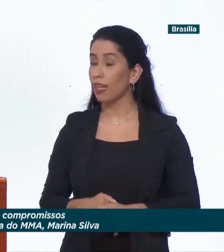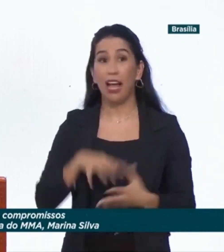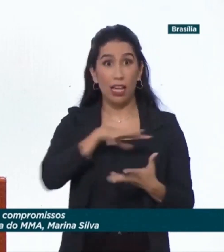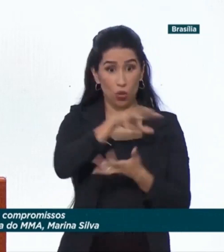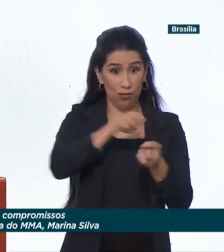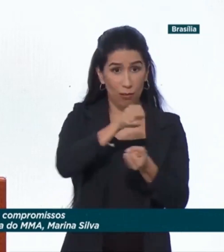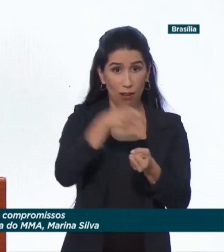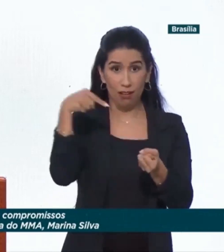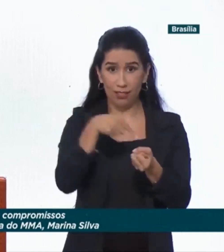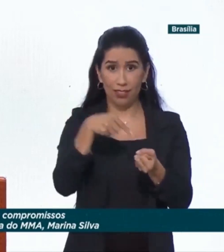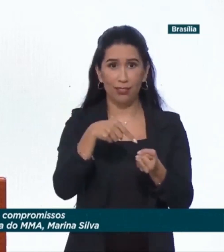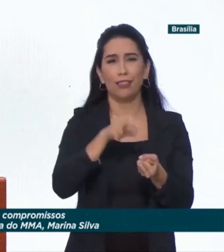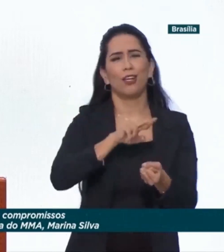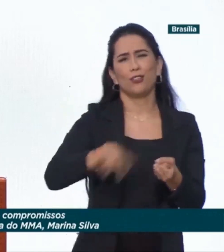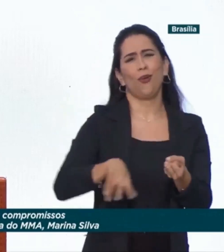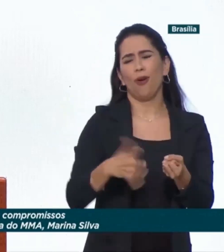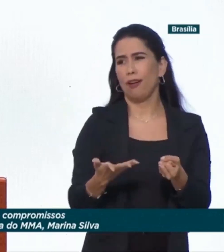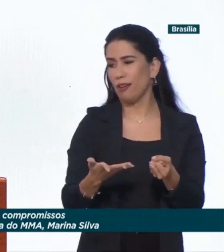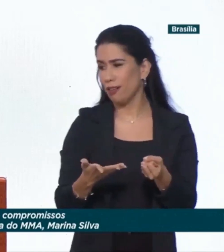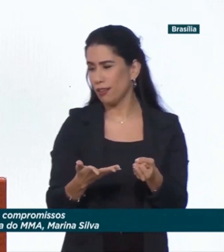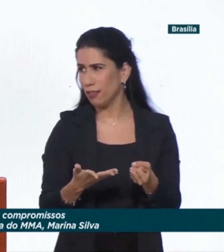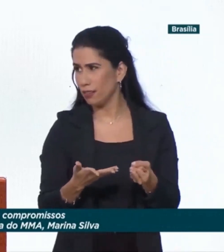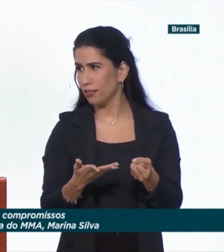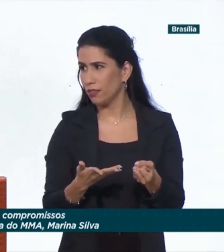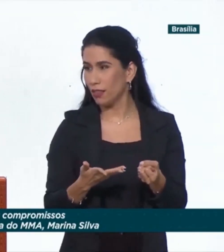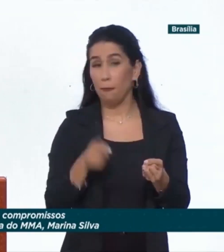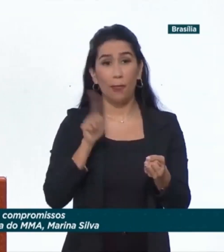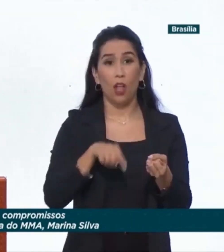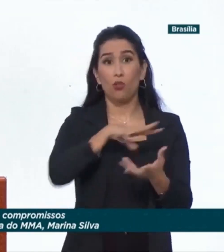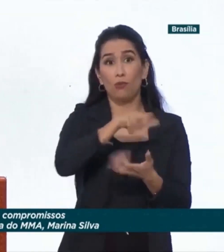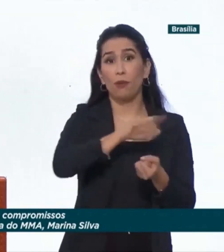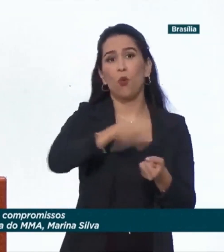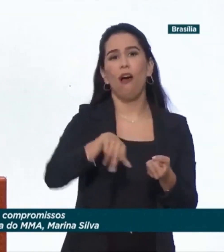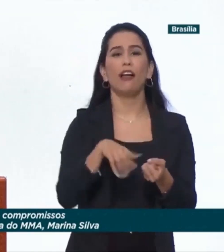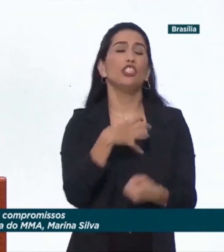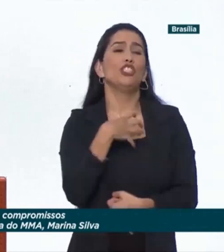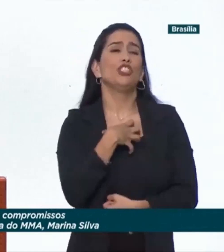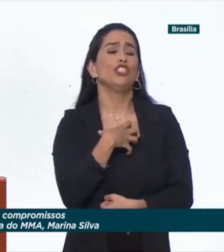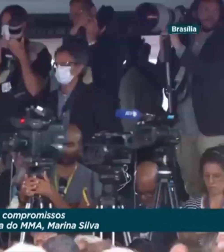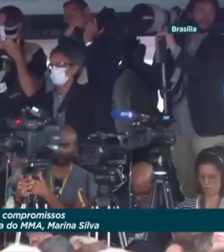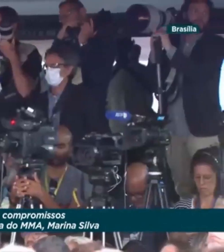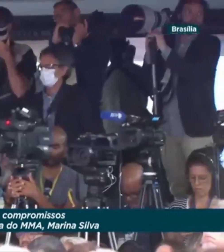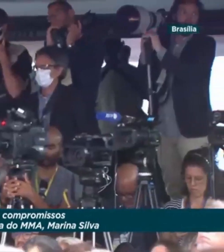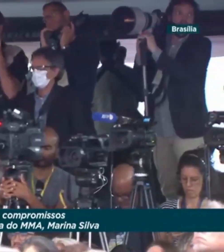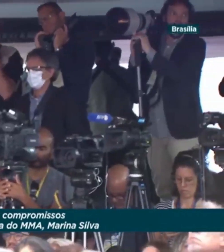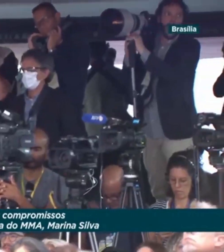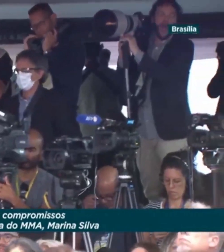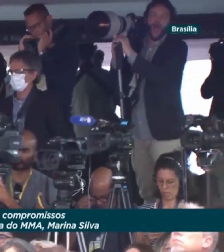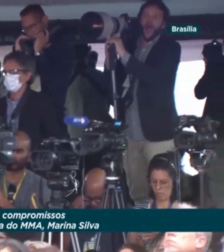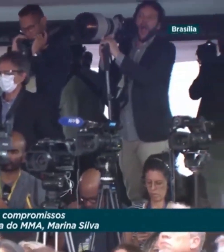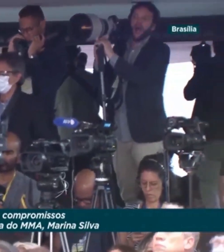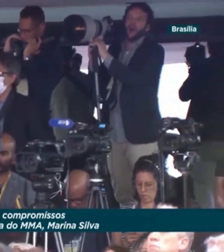sustentabilidade não é uma maneira só de fazer, é uma maneira de ser, é uma visão de mundo, é um ideal